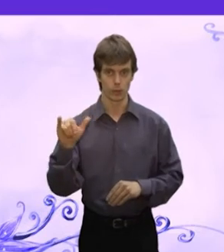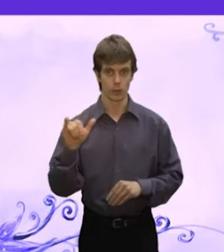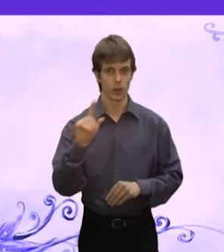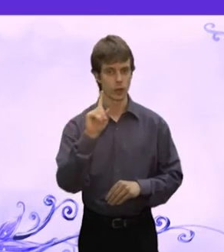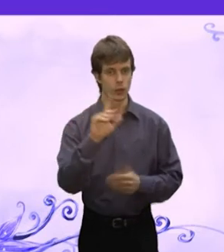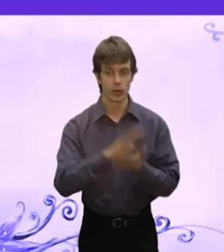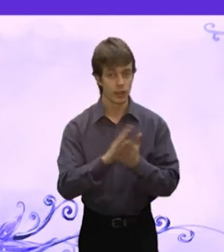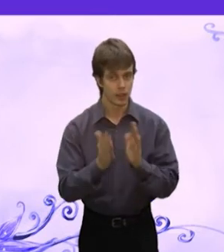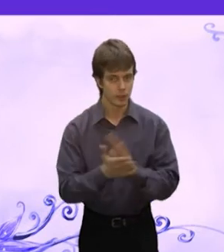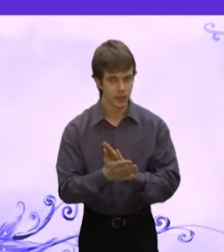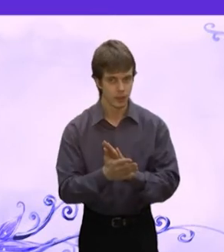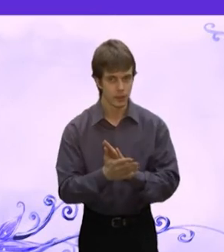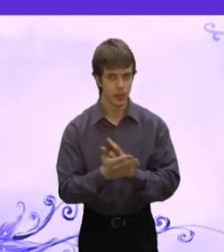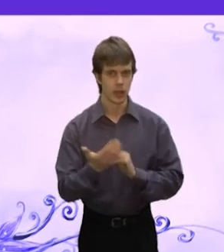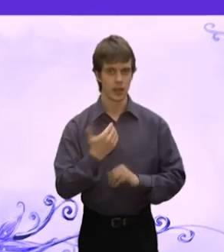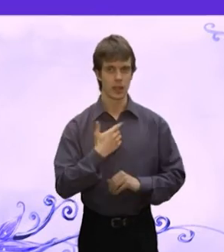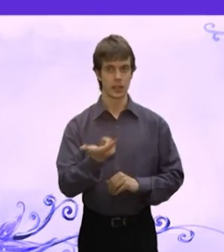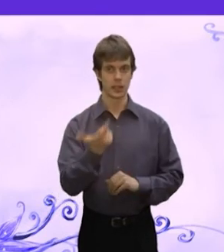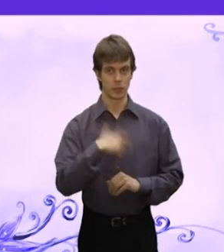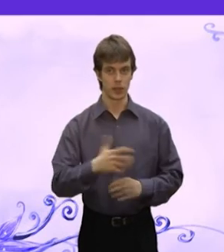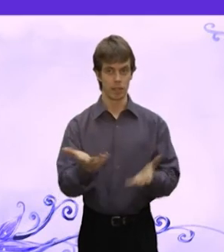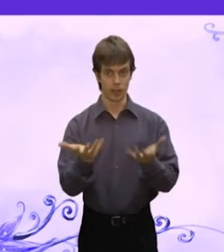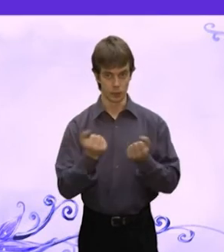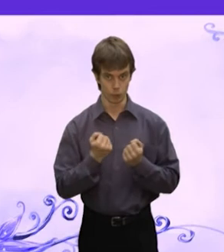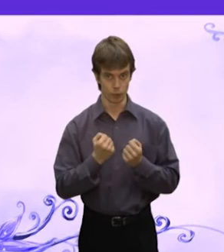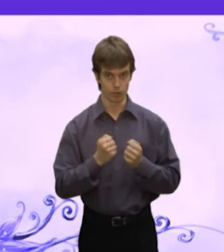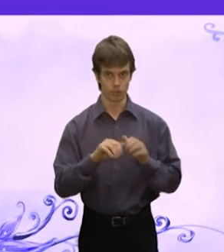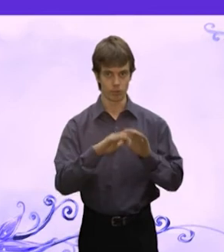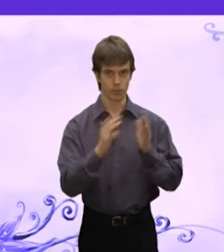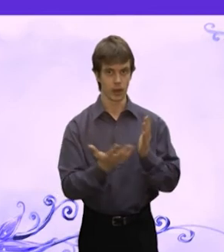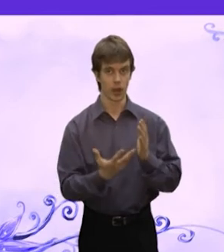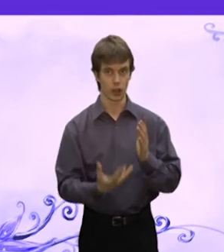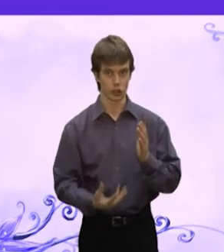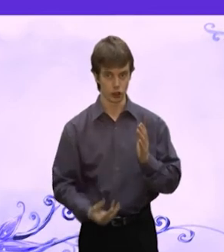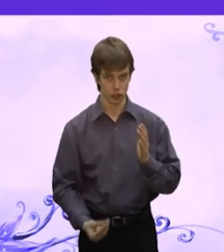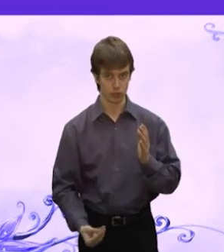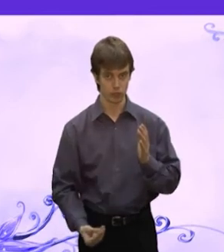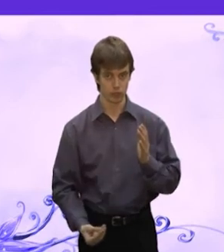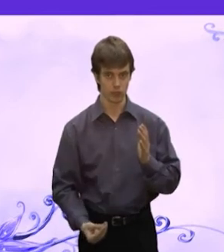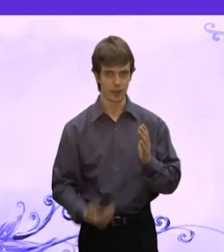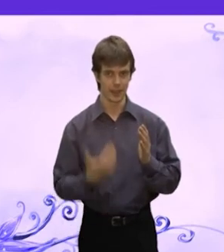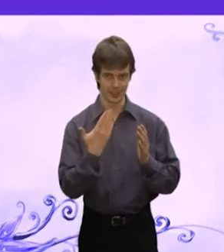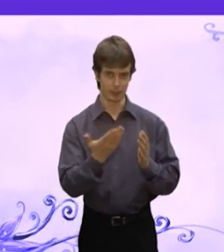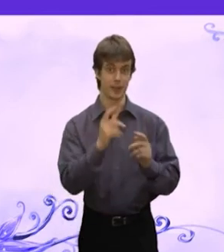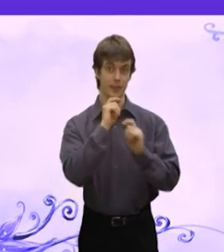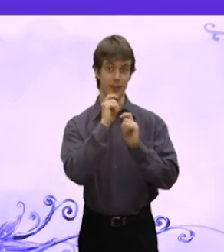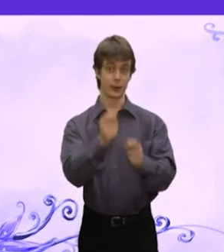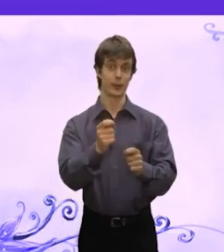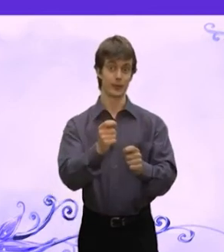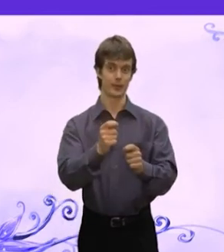договоримся Я себе возьму корешки, а тебе отдам